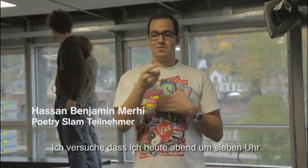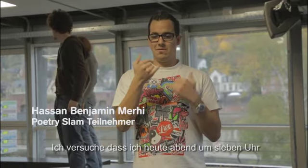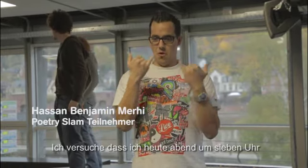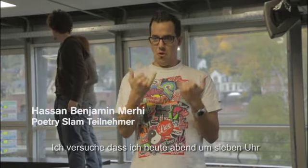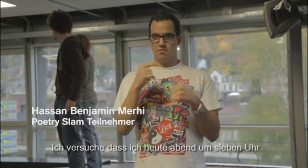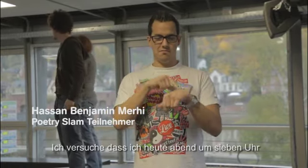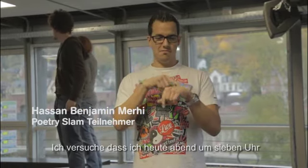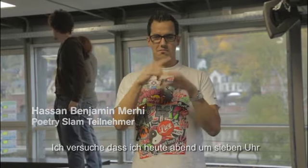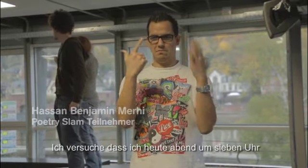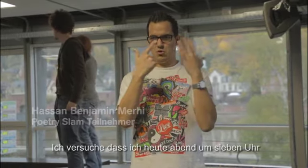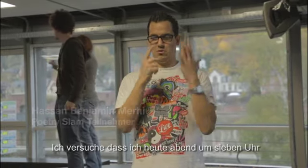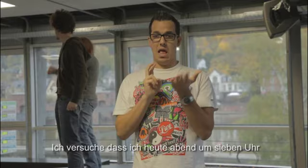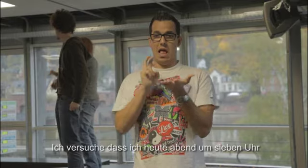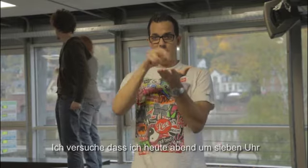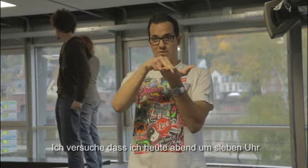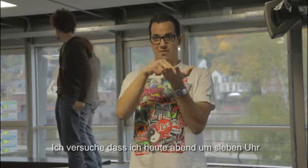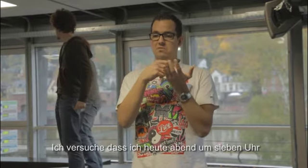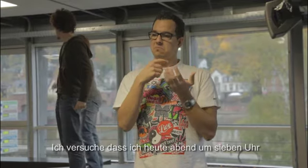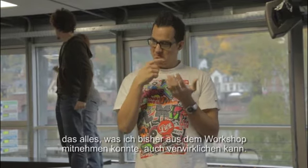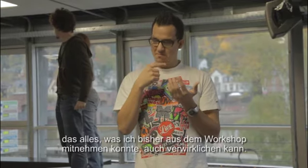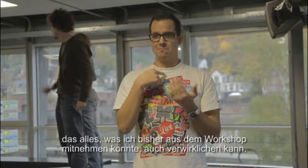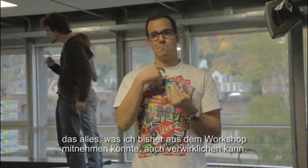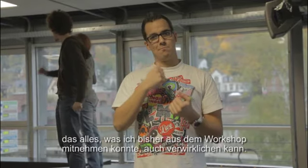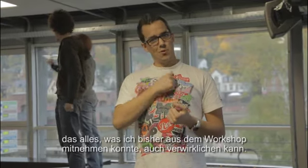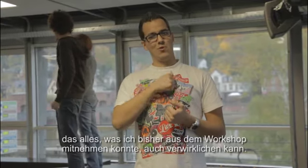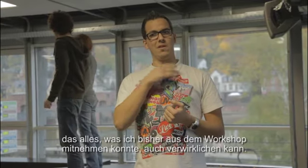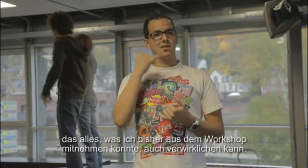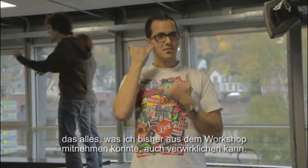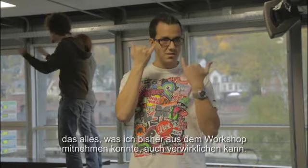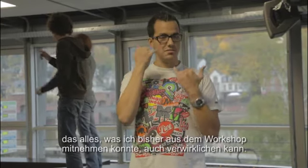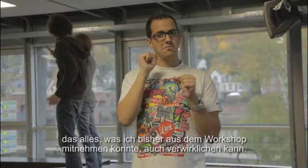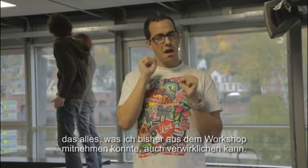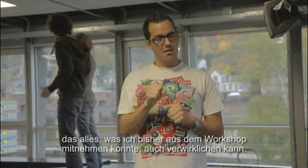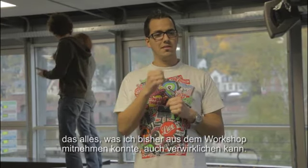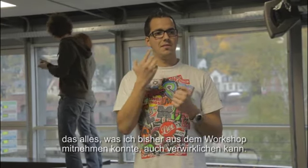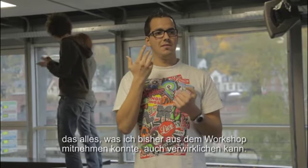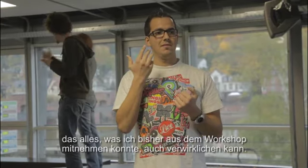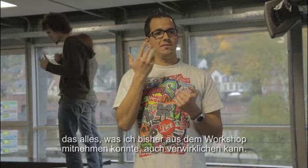geklappt. Ich versuche, dass ich heute Abend um 7 Uhr das alles, was ich bisher aus dem Workshop mitnehmen konnte, auch verwirklichen kann.